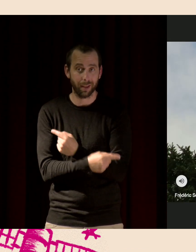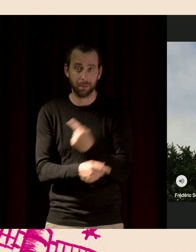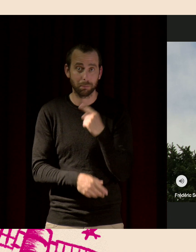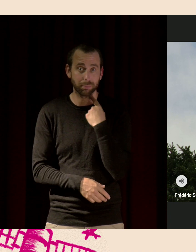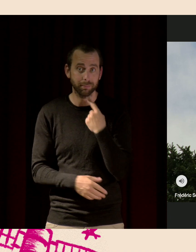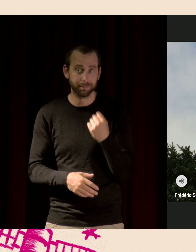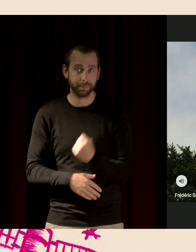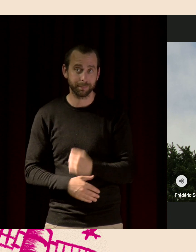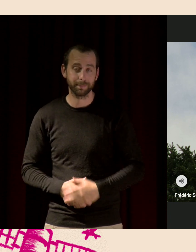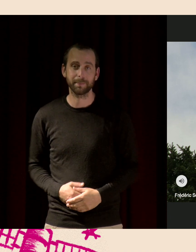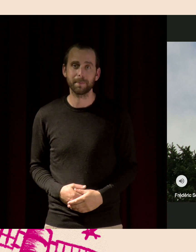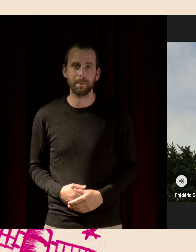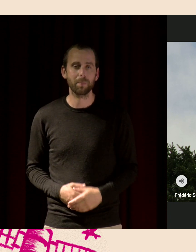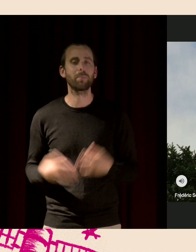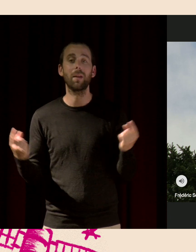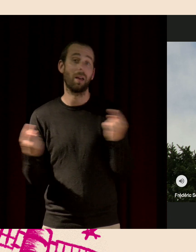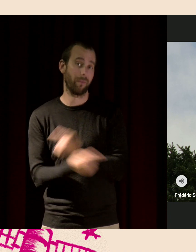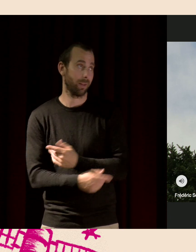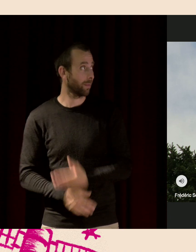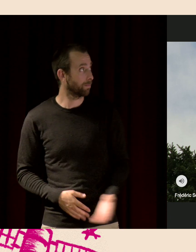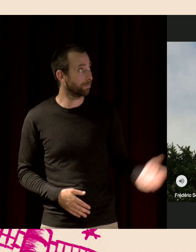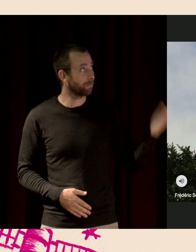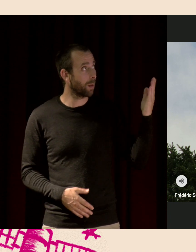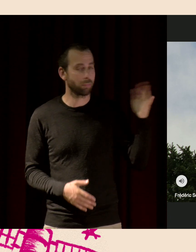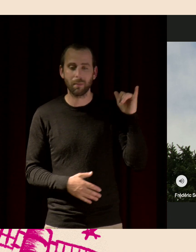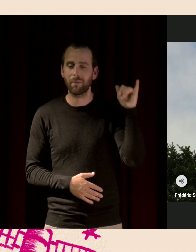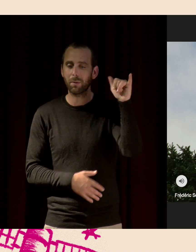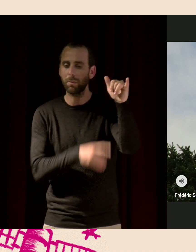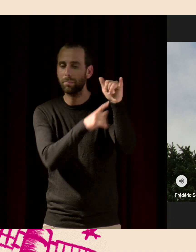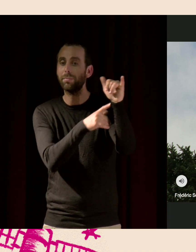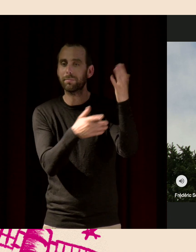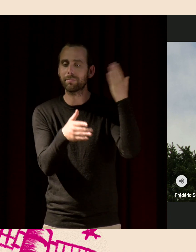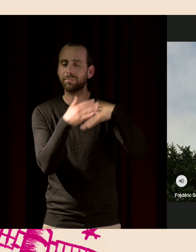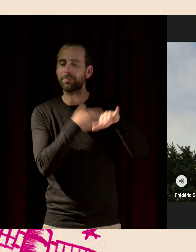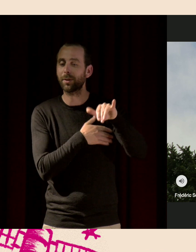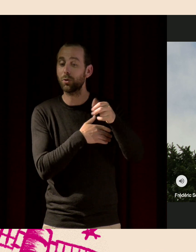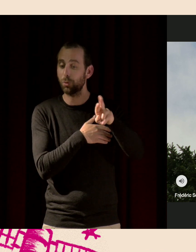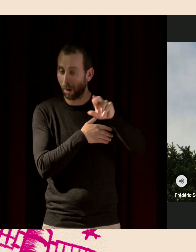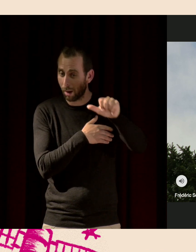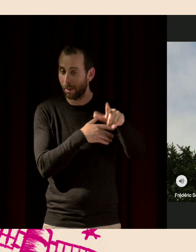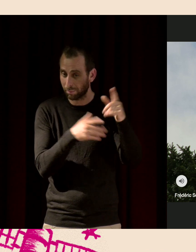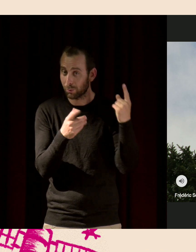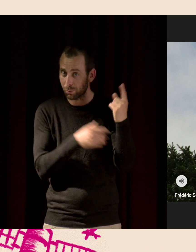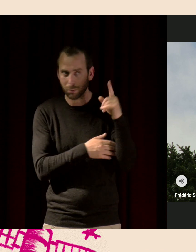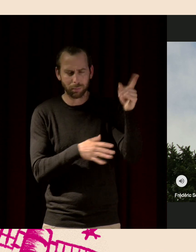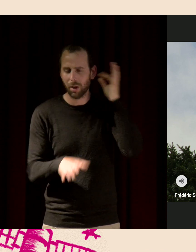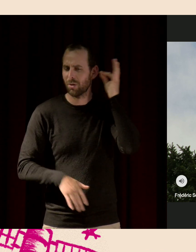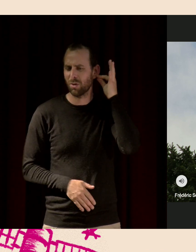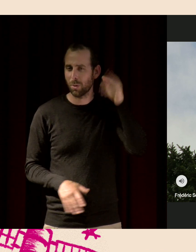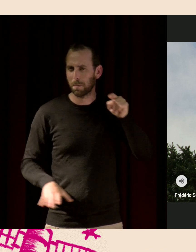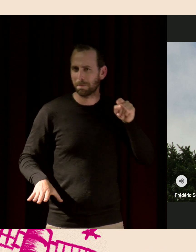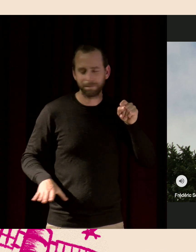a ces avions. Donc là, une photo faite dans le Haut-Jura. Je crois que je vais vous épargner le son.